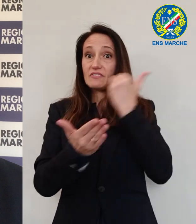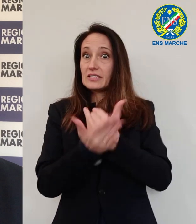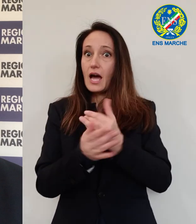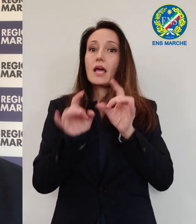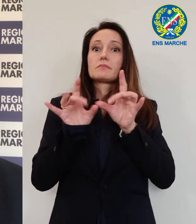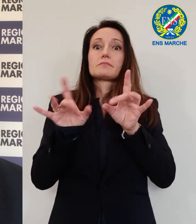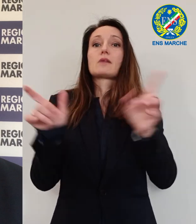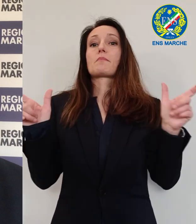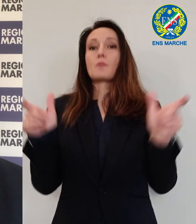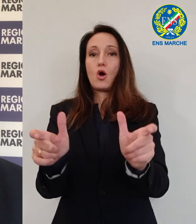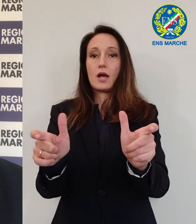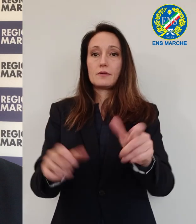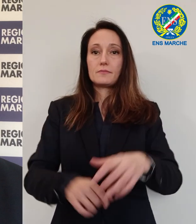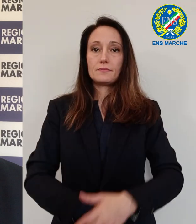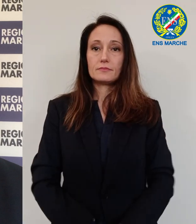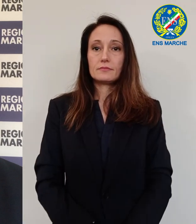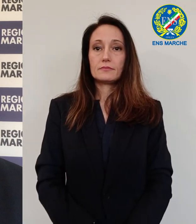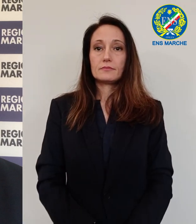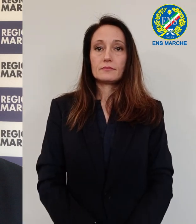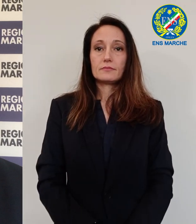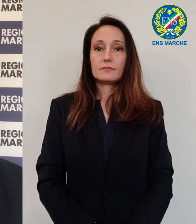St formiamo il piacere gratuito. Grazie.